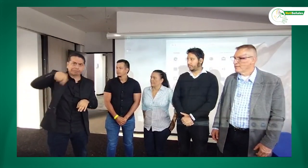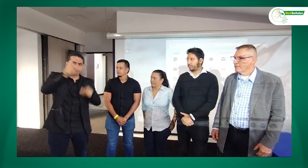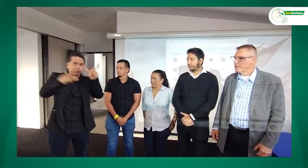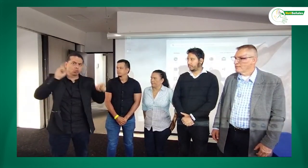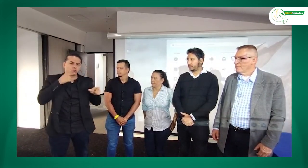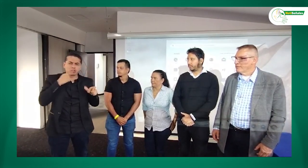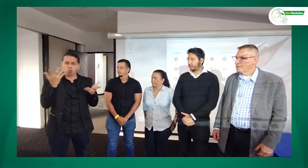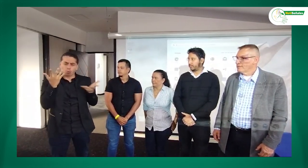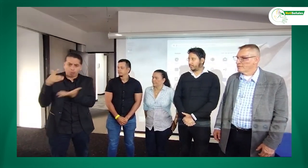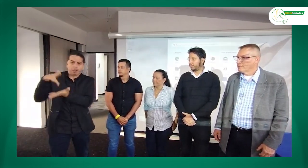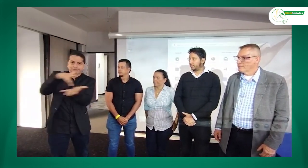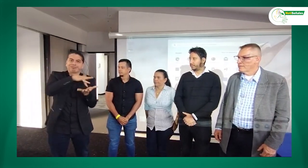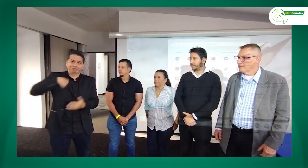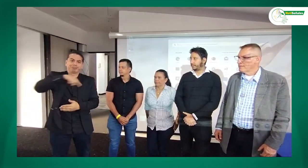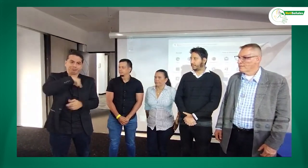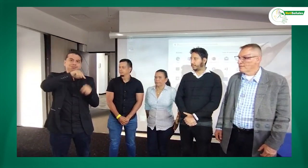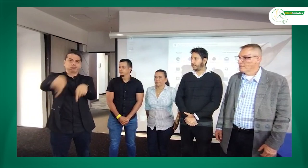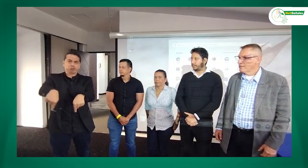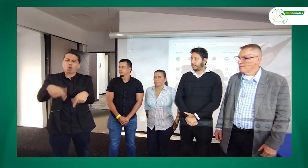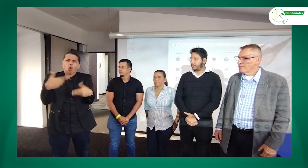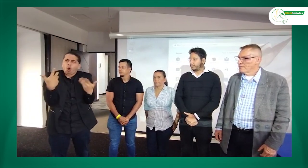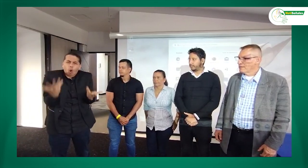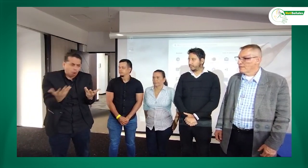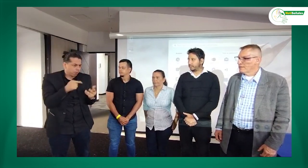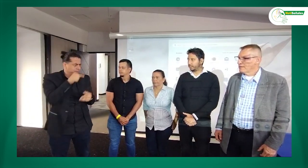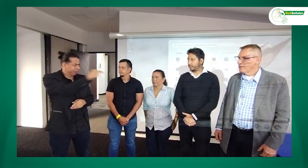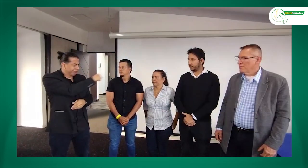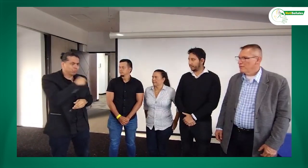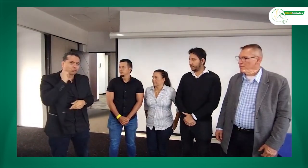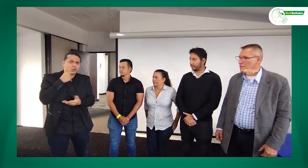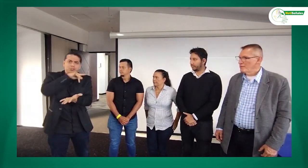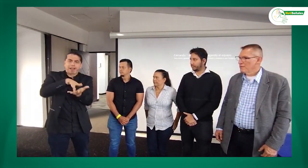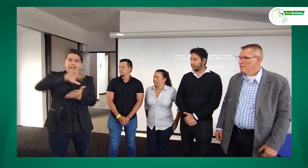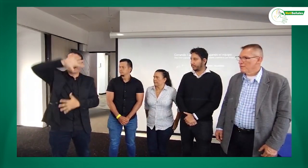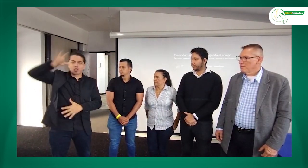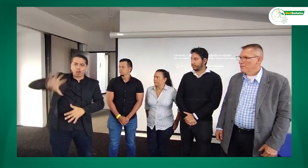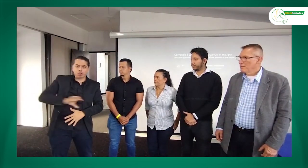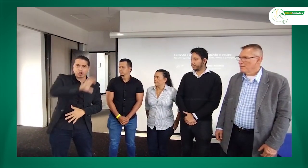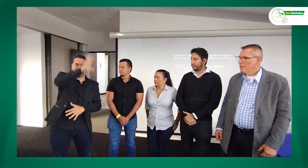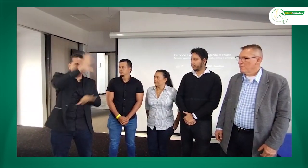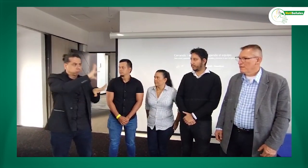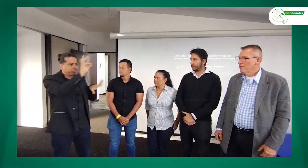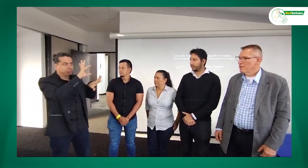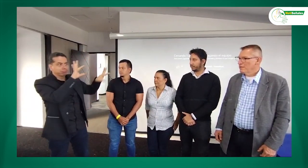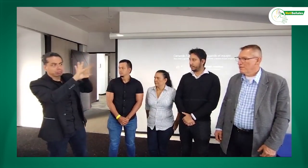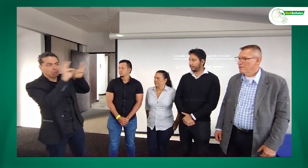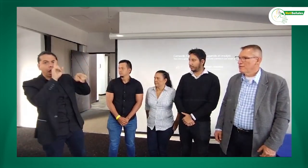muy importante que las personas sordas se enteren del cómo llevar a cabo la participación. Hemos venido personas sordas de varias regiones del país.